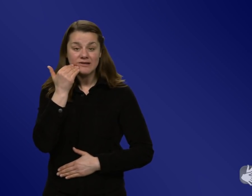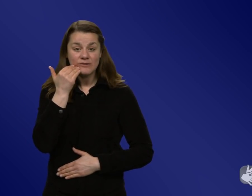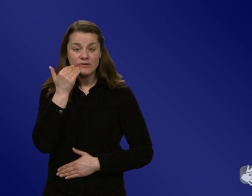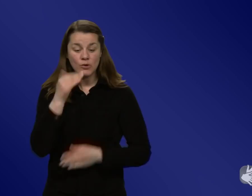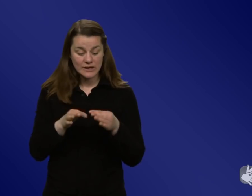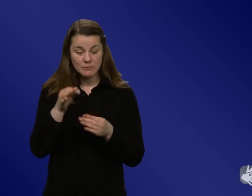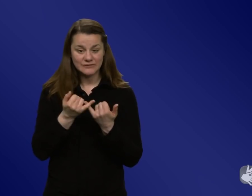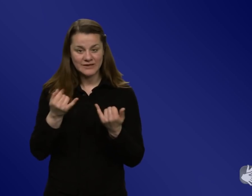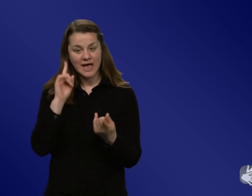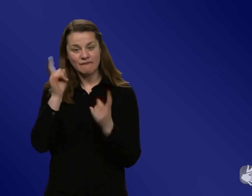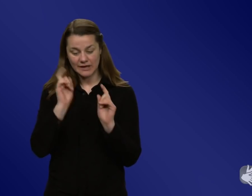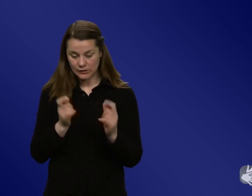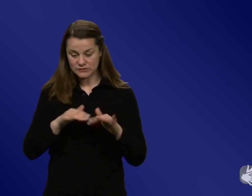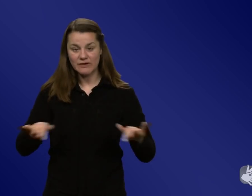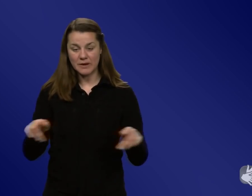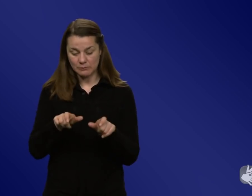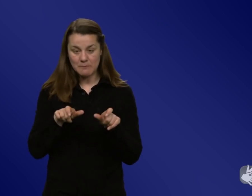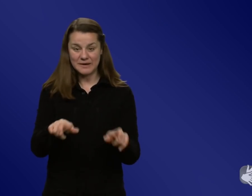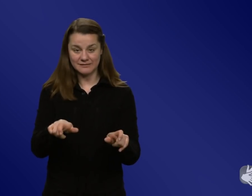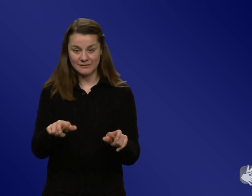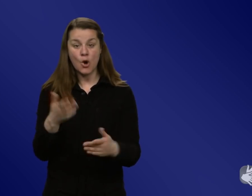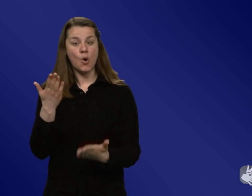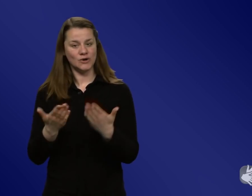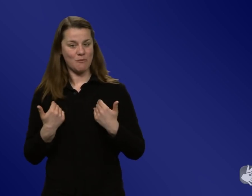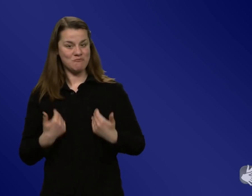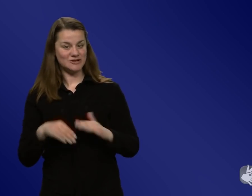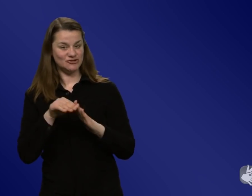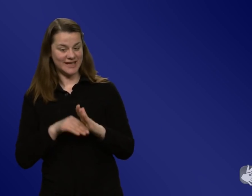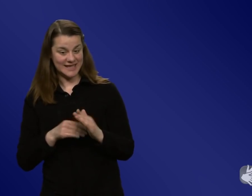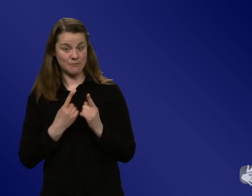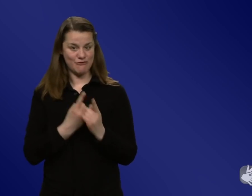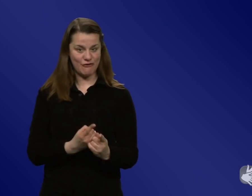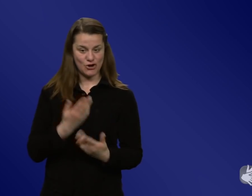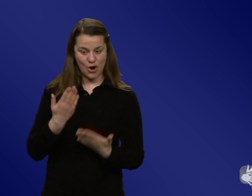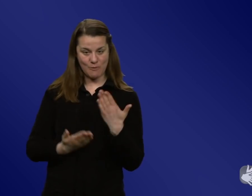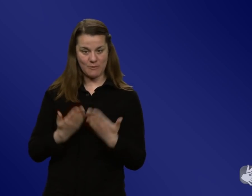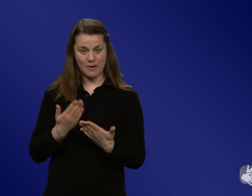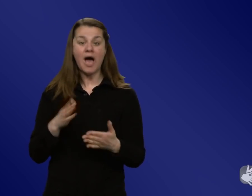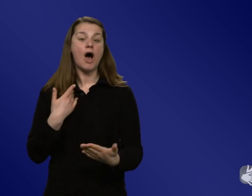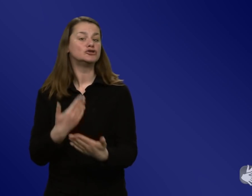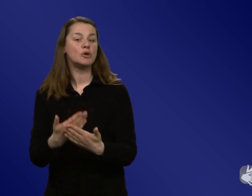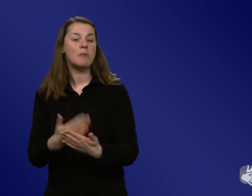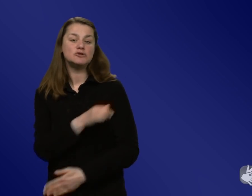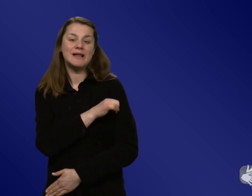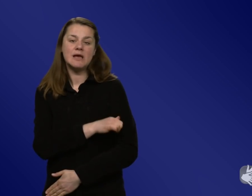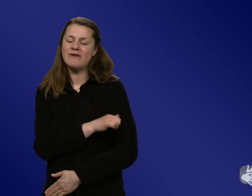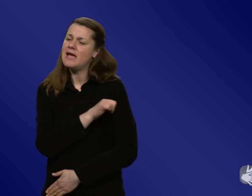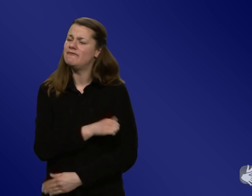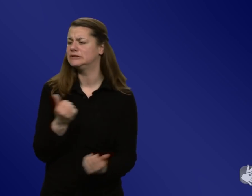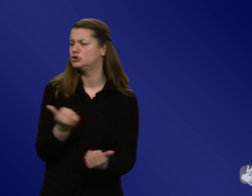verhindern, aber eben auch, wie gut der Mensch sich am Ende daran hält. Das sehen wir ja beim Impfen. Wir können die tollste Impfung haben, wenn die Leute es nicht tun,